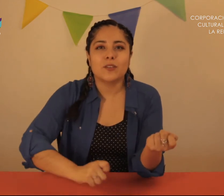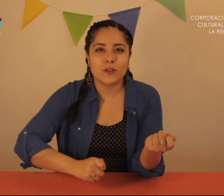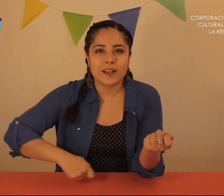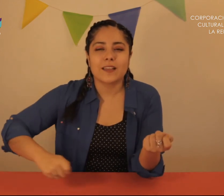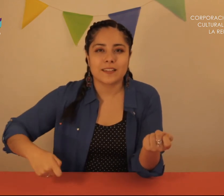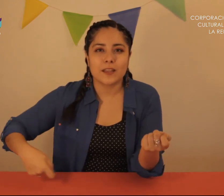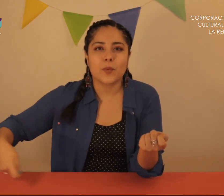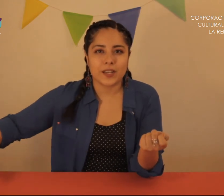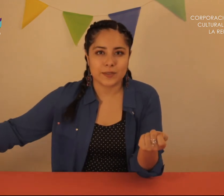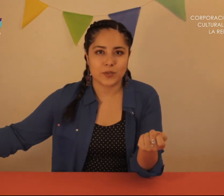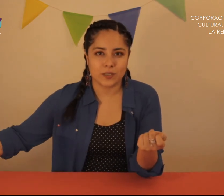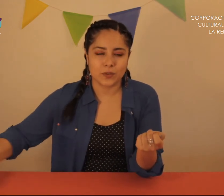que ellos van a hacer después en ese proceso